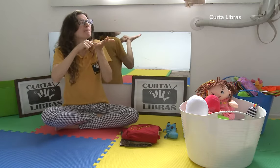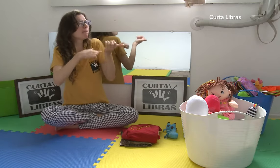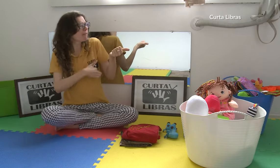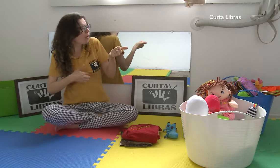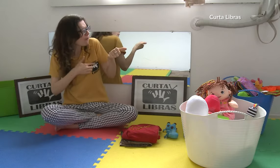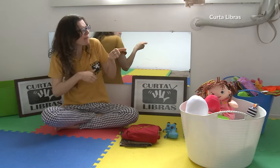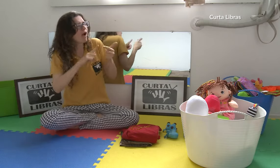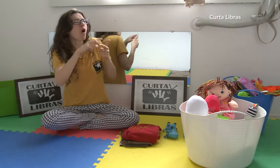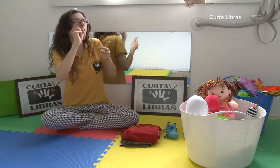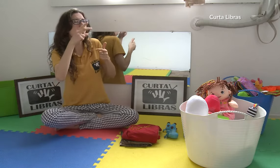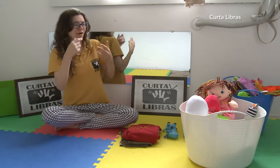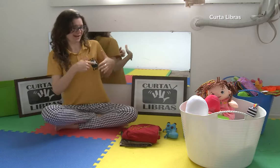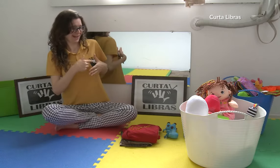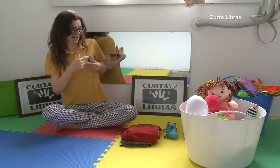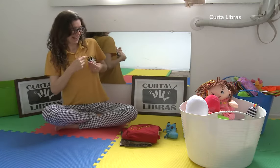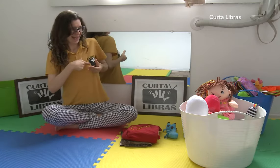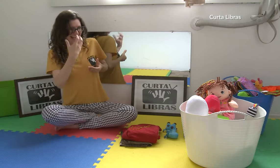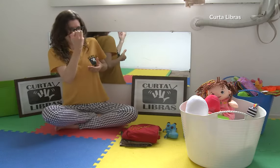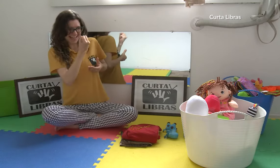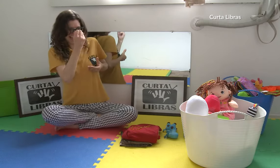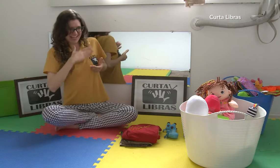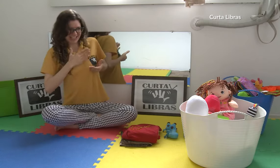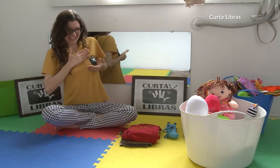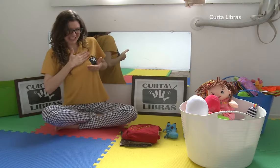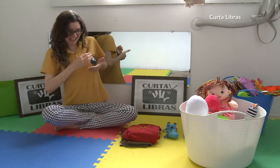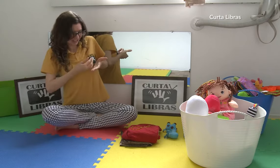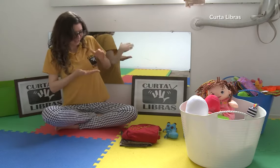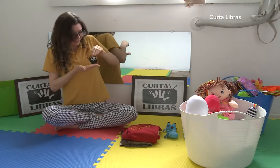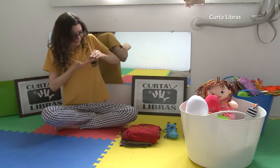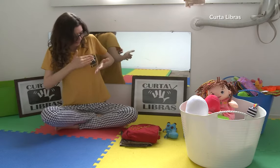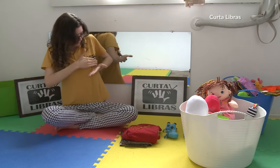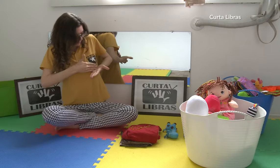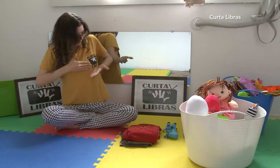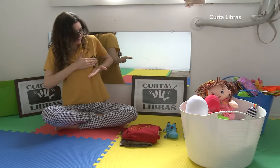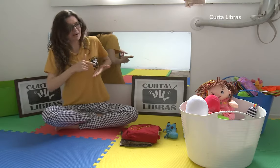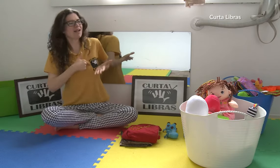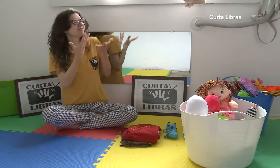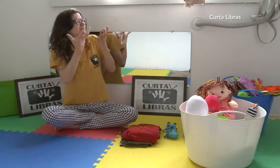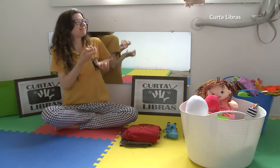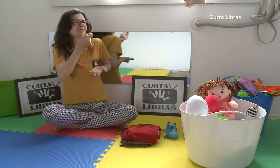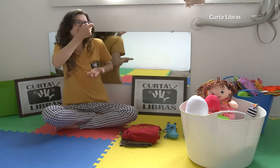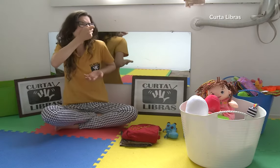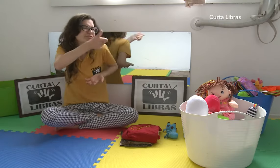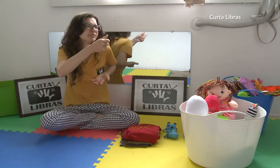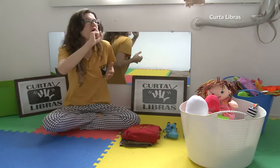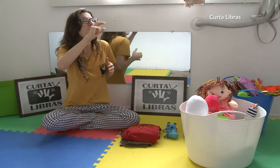tratar as fissuras, caso elas venham a ocorrer. Há pomadas ou o próprio leite materno, que recupera bem rápido.